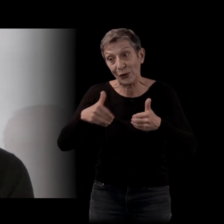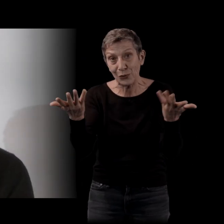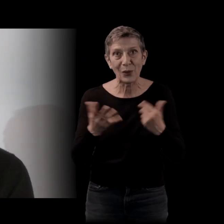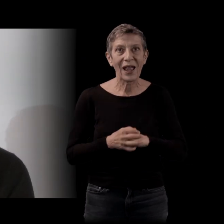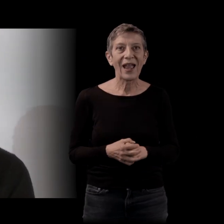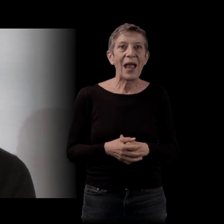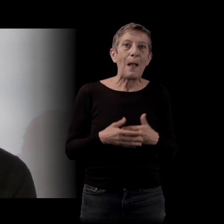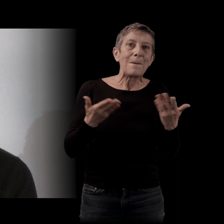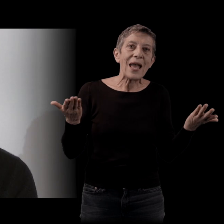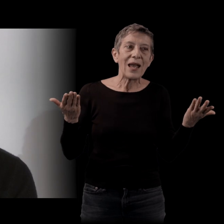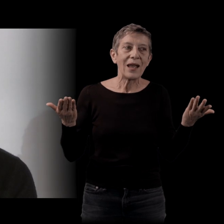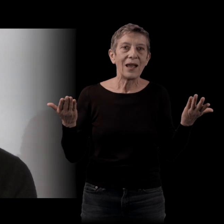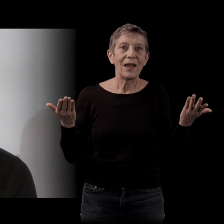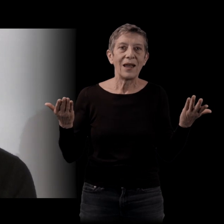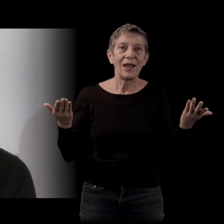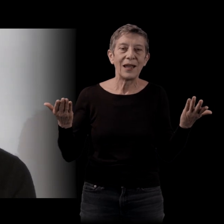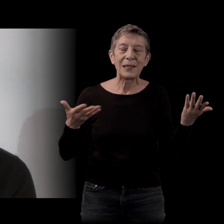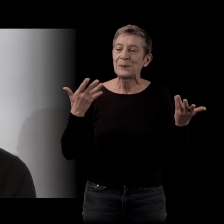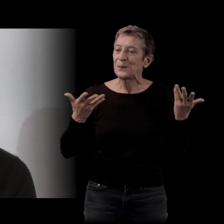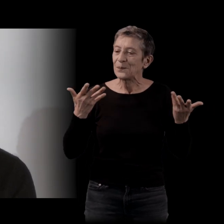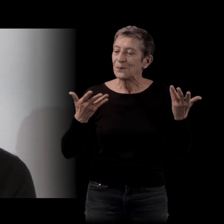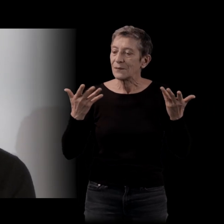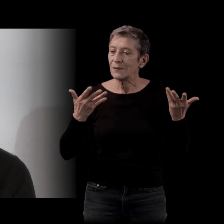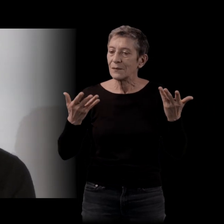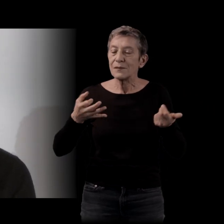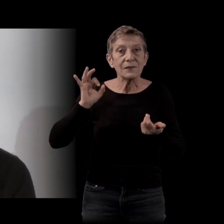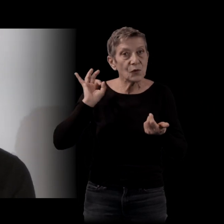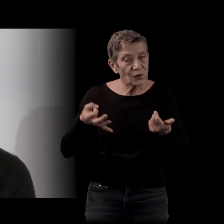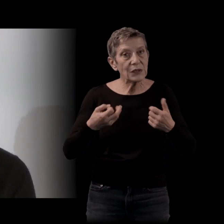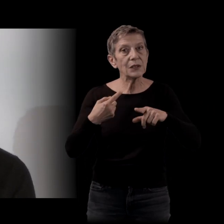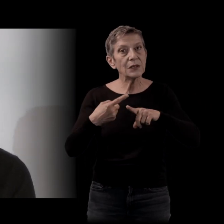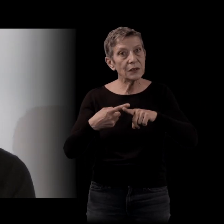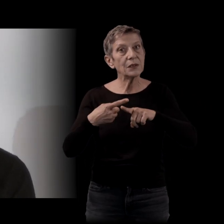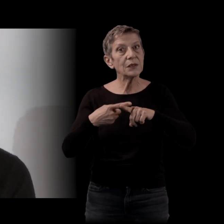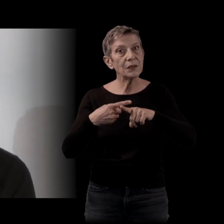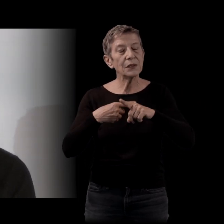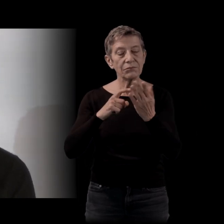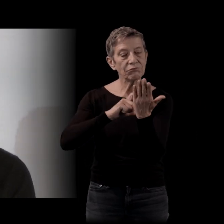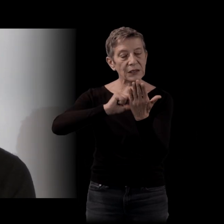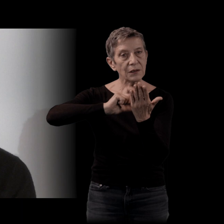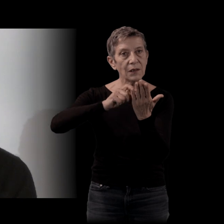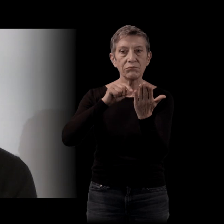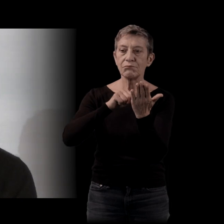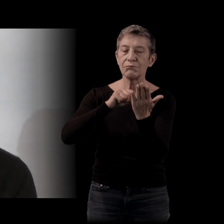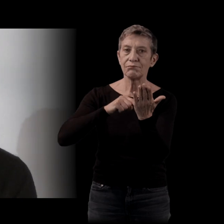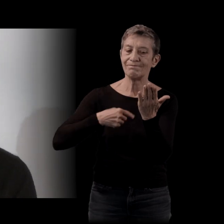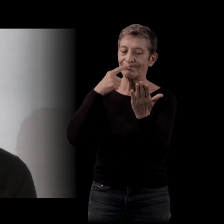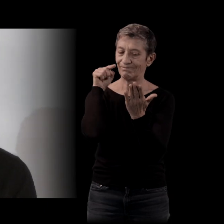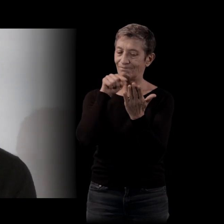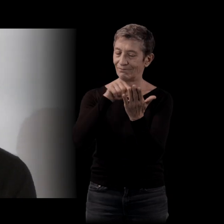Mais ce que je pourrais dire quand même, c'est qu'à force, je me suis rendu compte que ces posts, ça servait un peu de laboratoire au roman. C'est-à-dire que si l